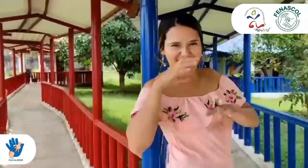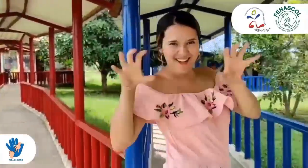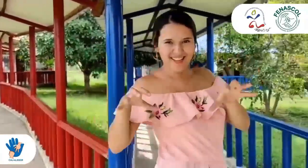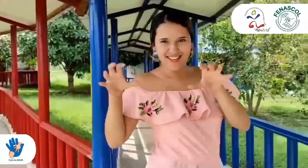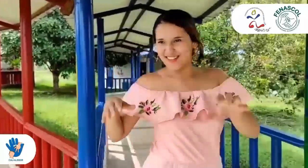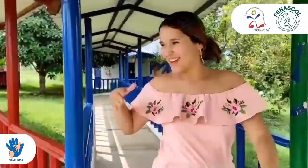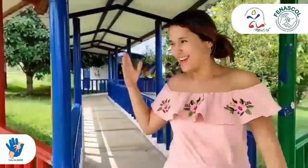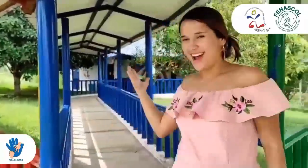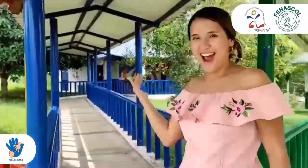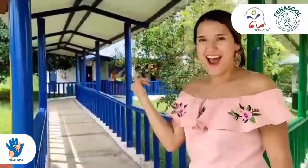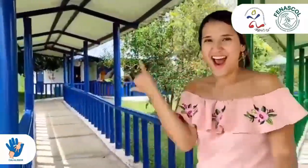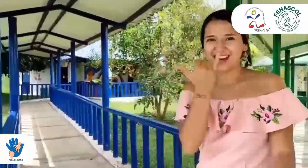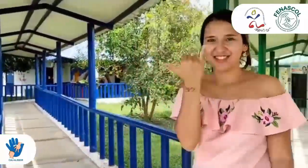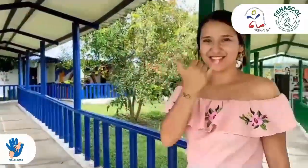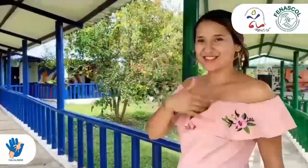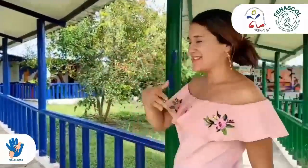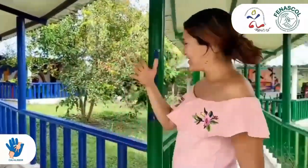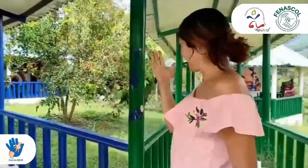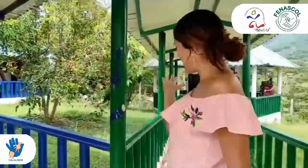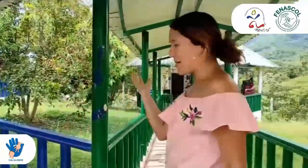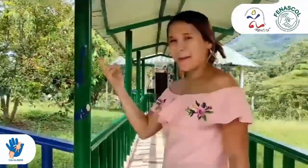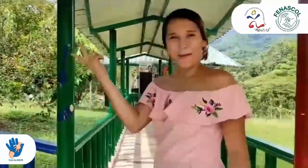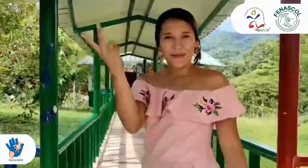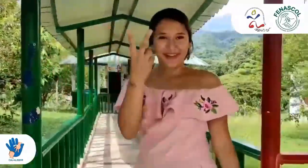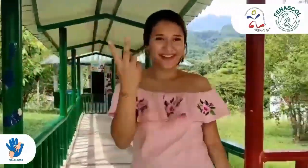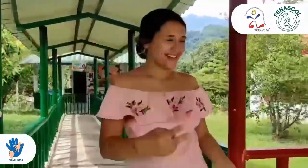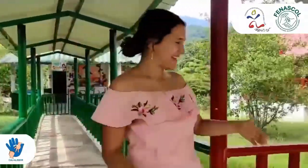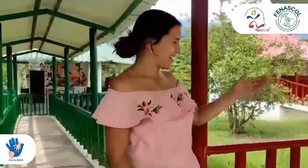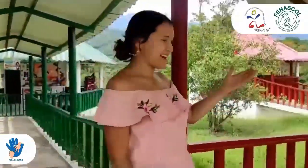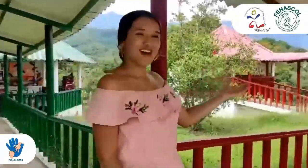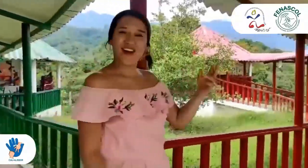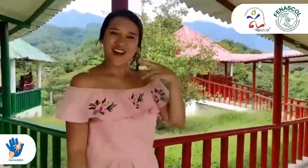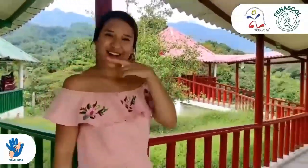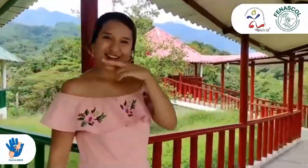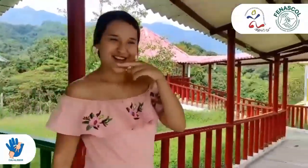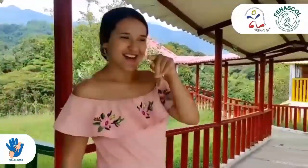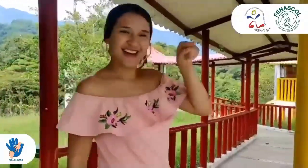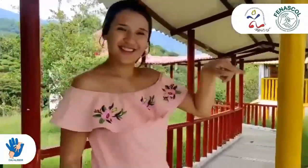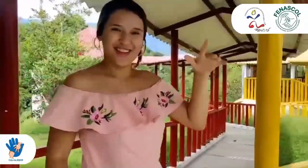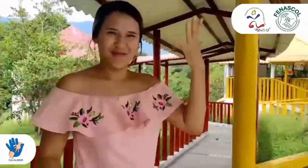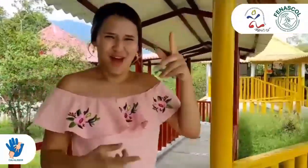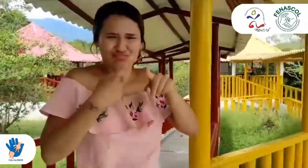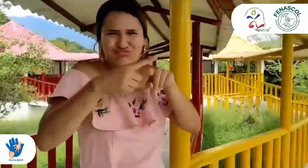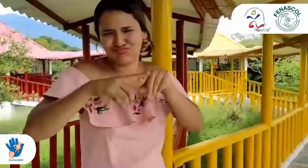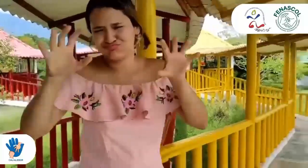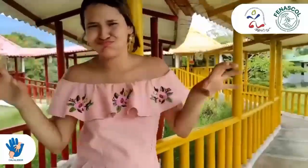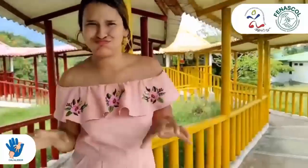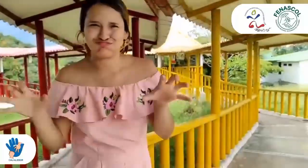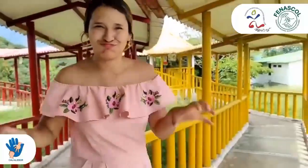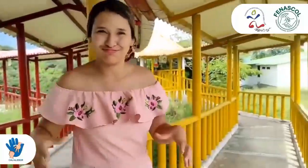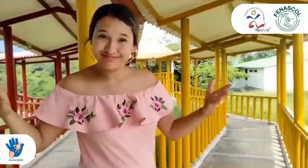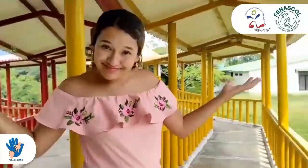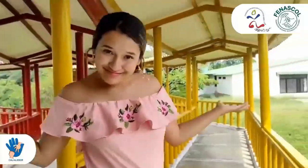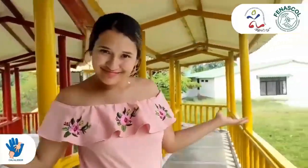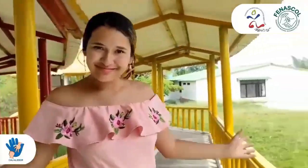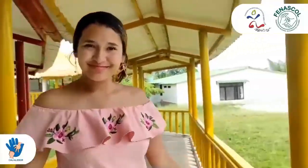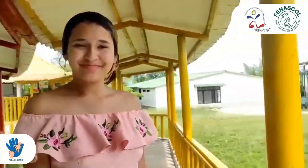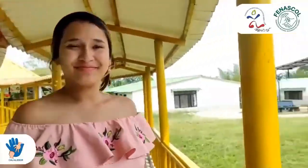Rojo, azul, verde, rojo, amarillo. Asimismo, habrá diferentes actividades